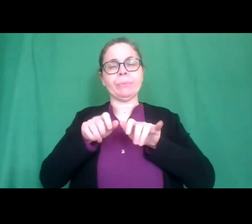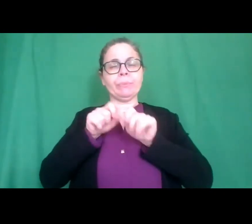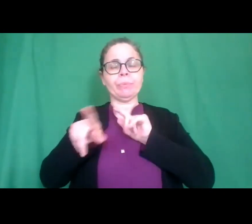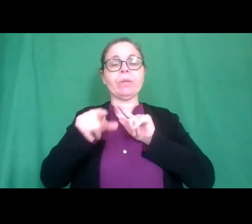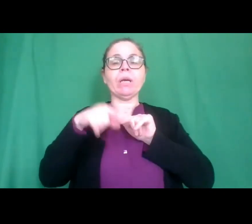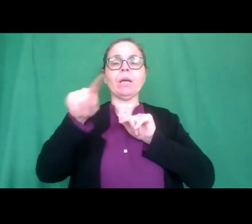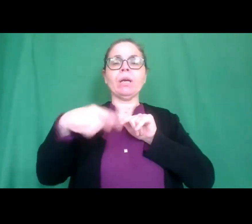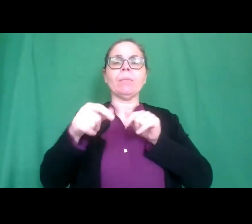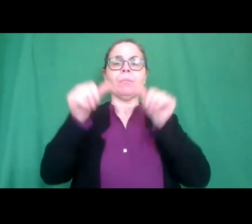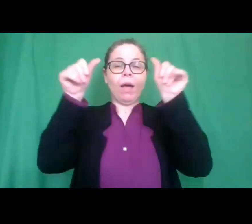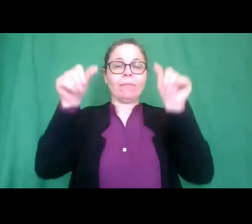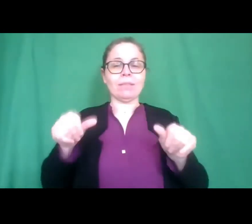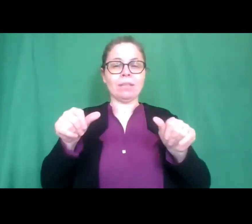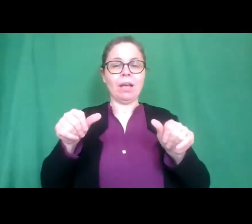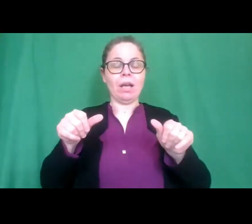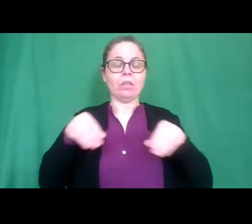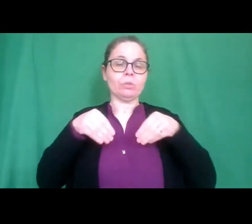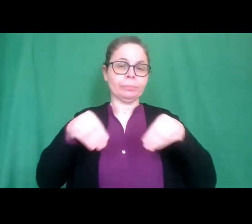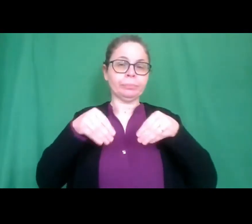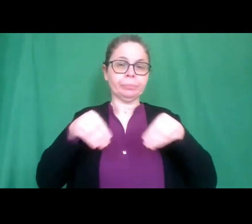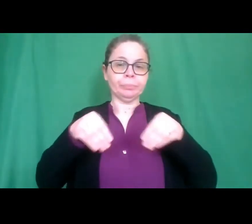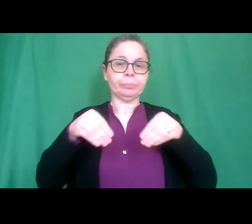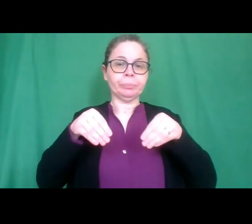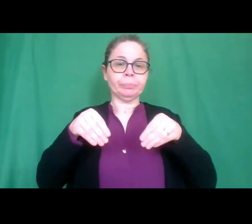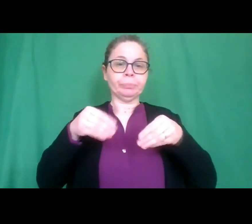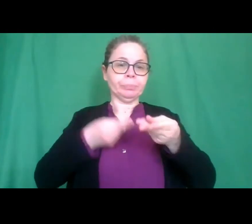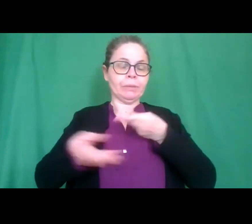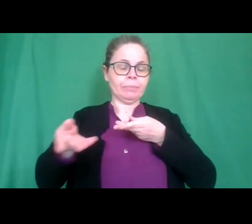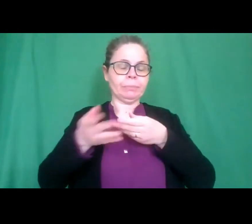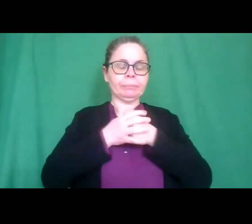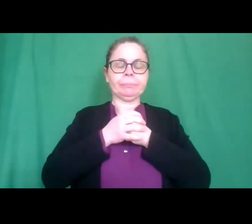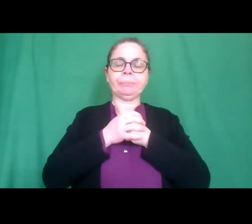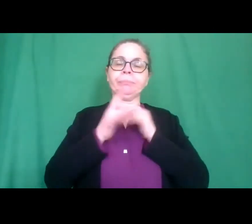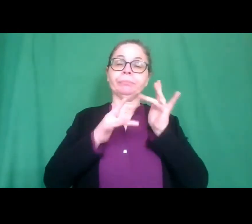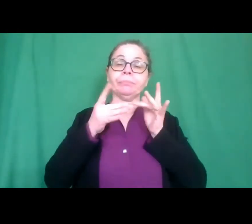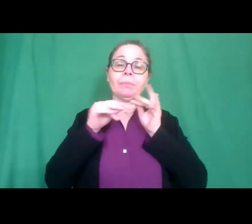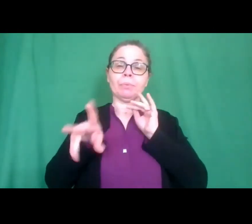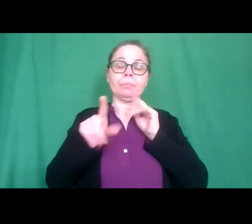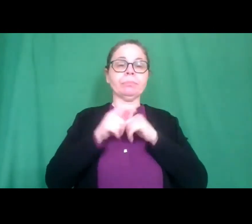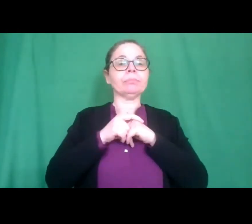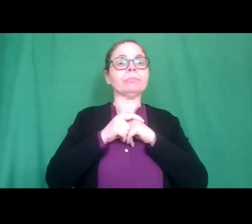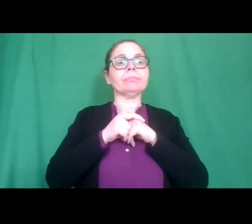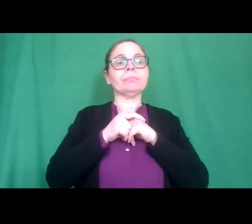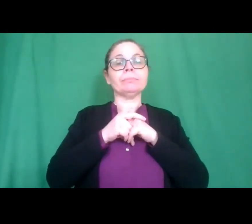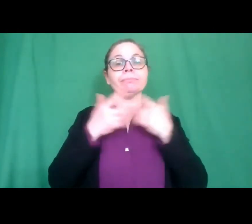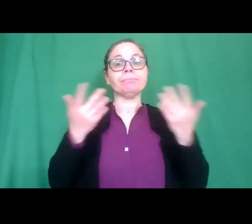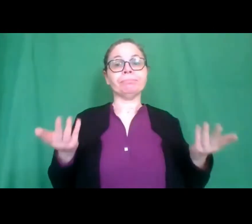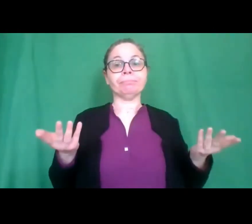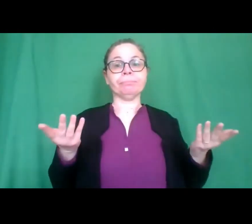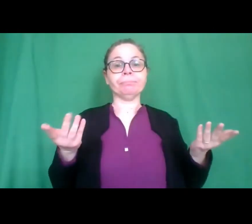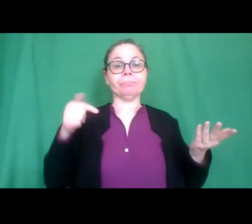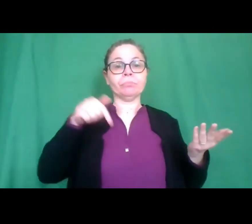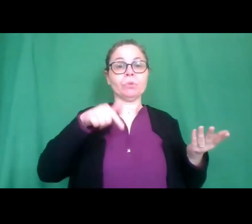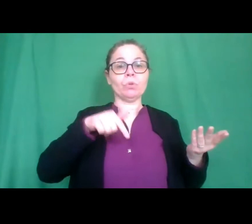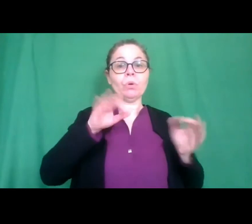poi vi contattiamo e vi inviamo la vostra la vostra il vostro attestato di presenza. Ora passo la